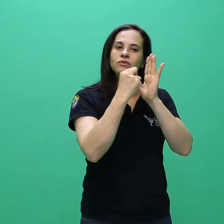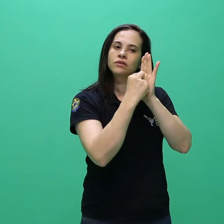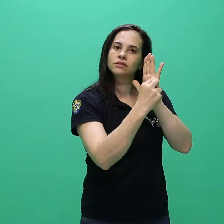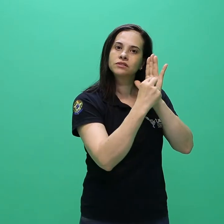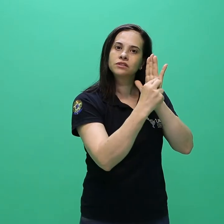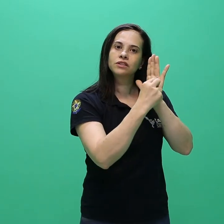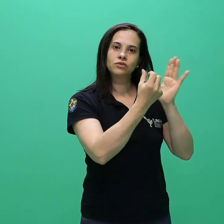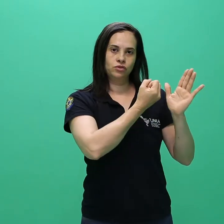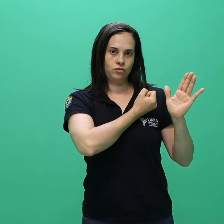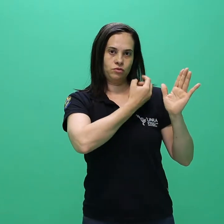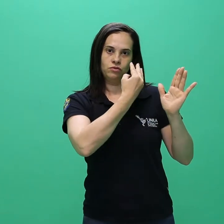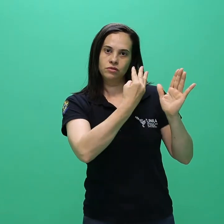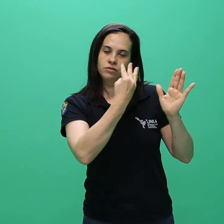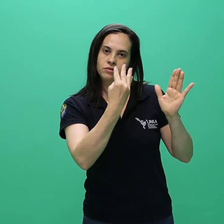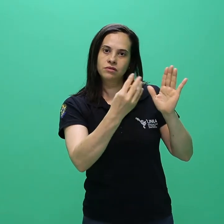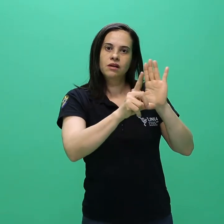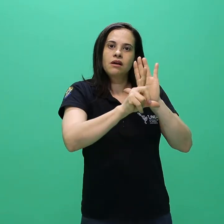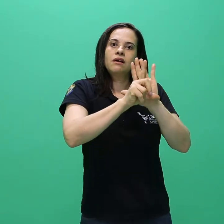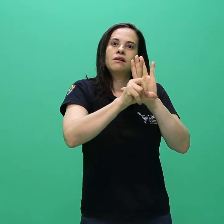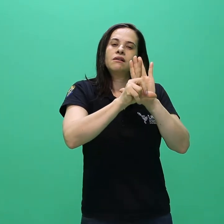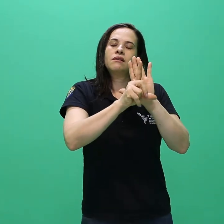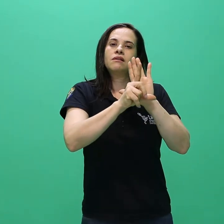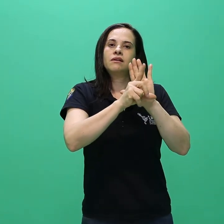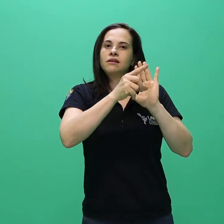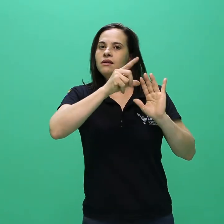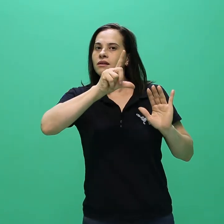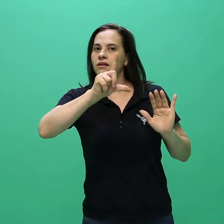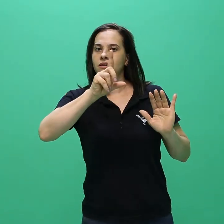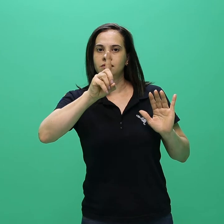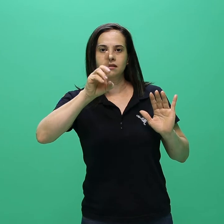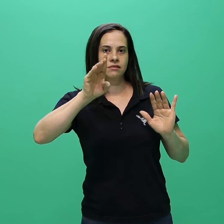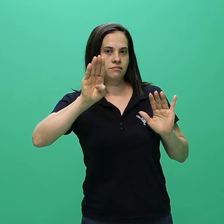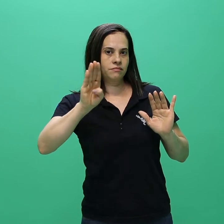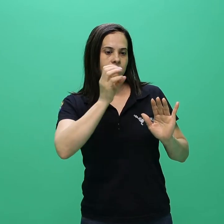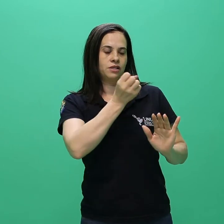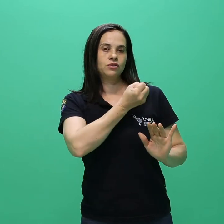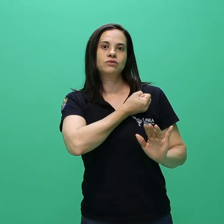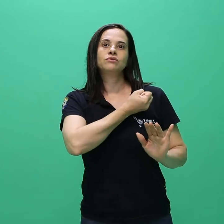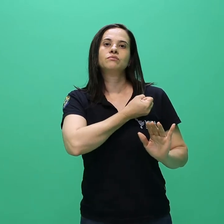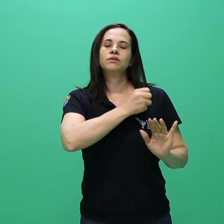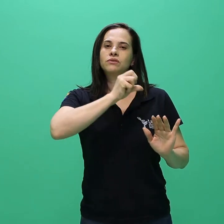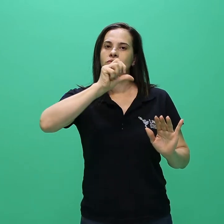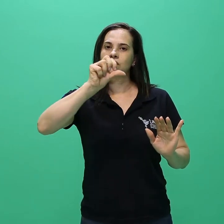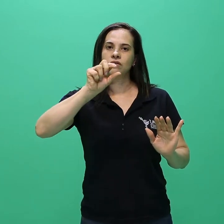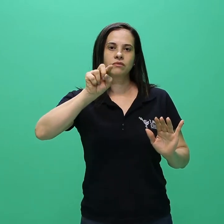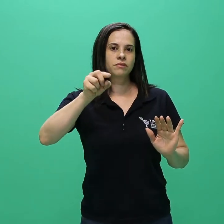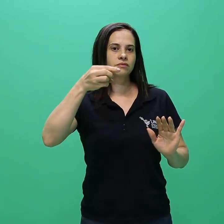Bases da Educação Nacional, LDB, Lei nº 9